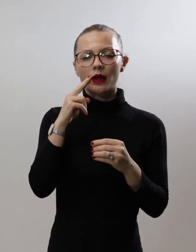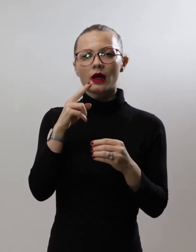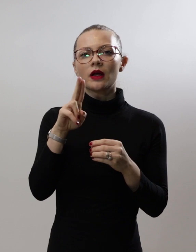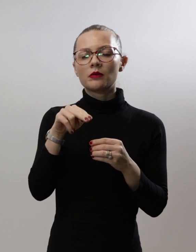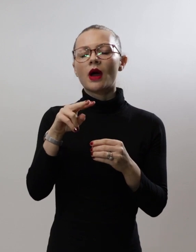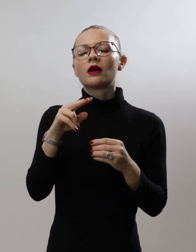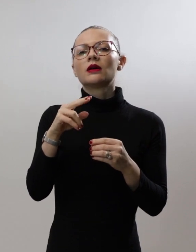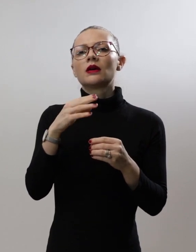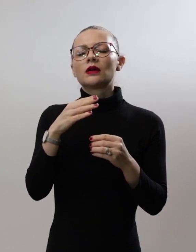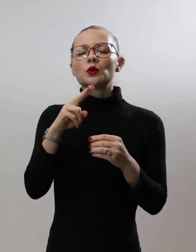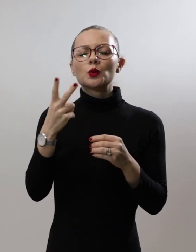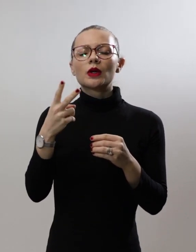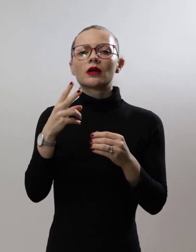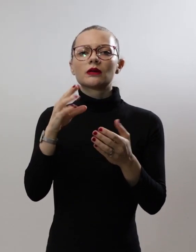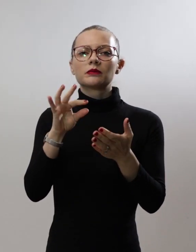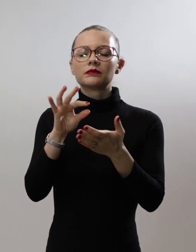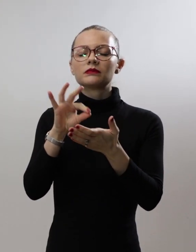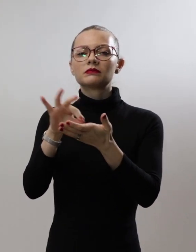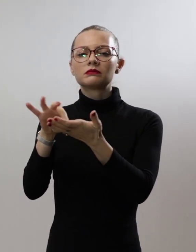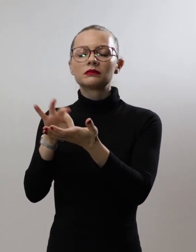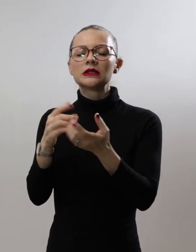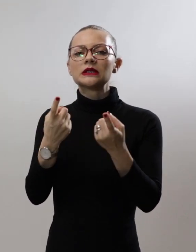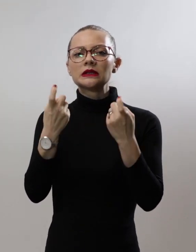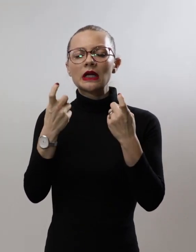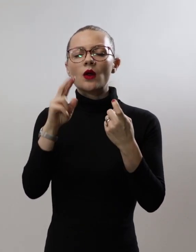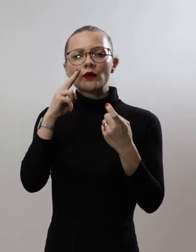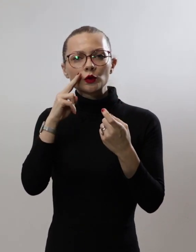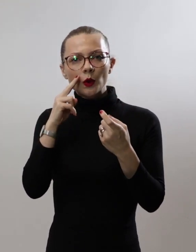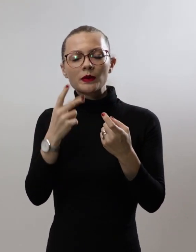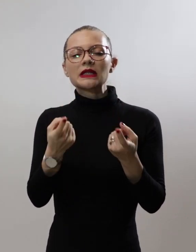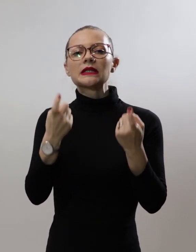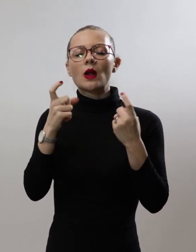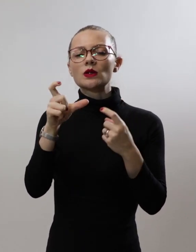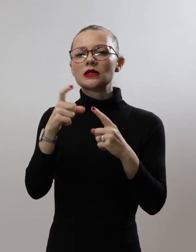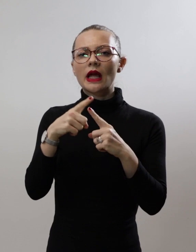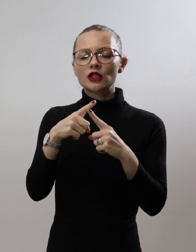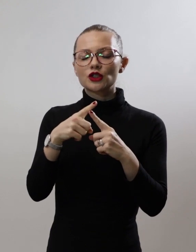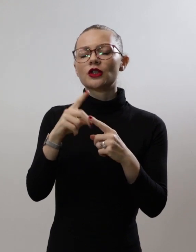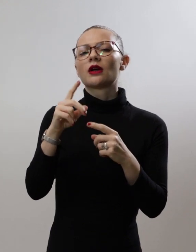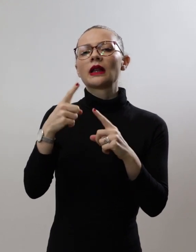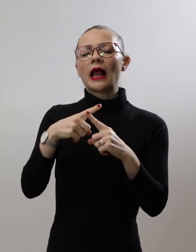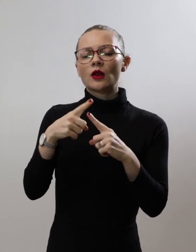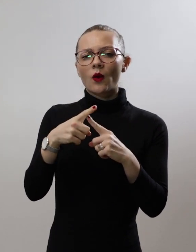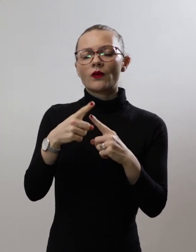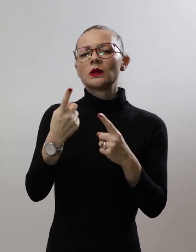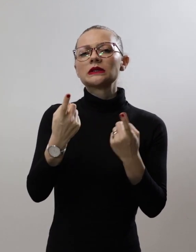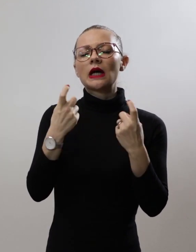Македонија, како во село Говрлево Скопско, село Стенче Тетовско, село Породин Битолско,